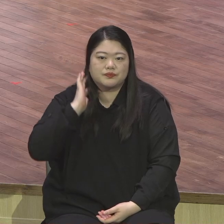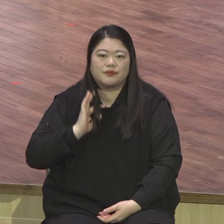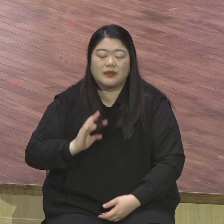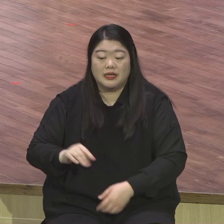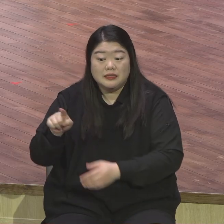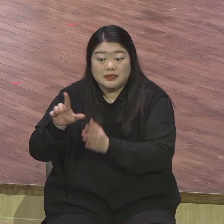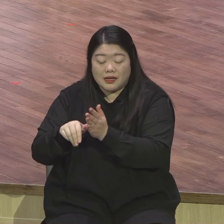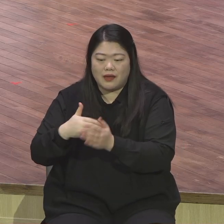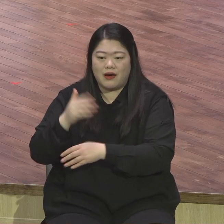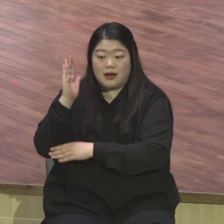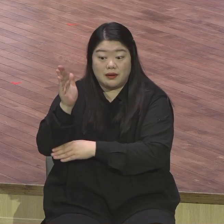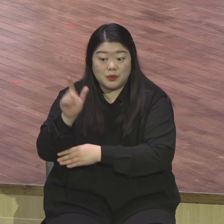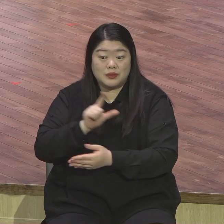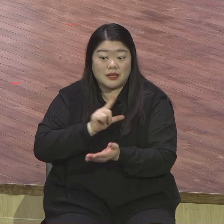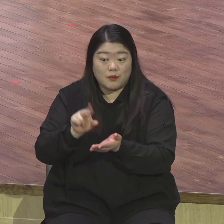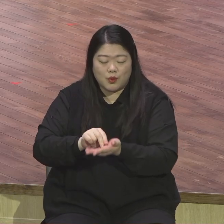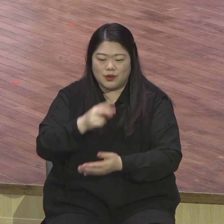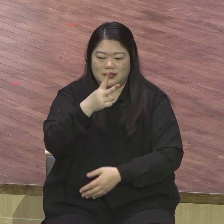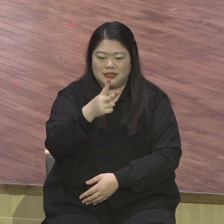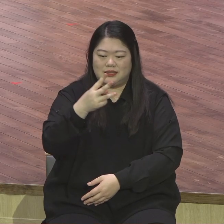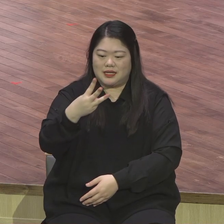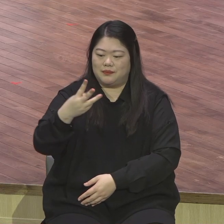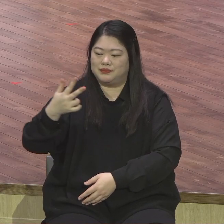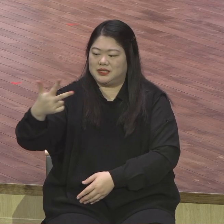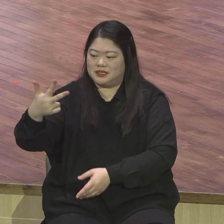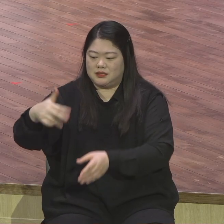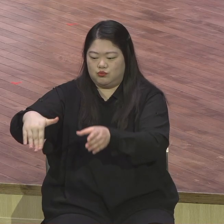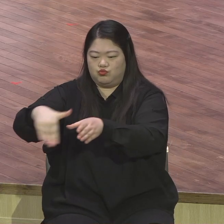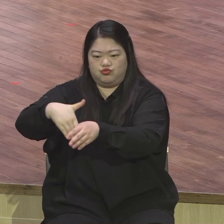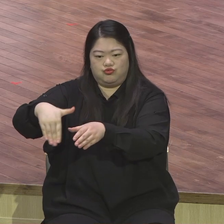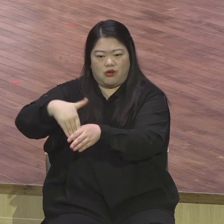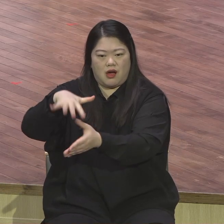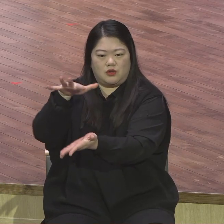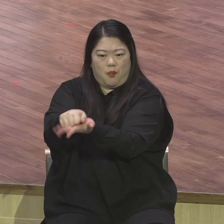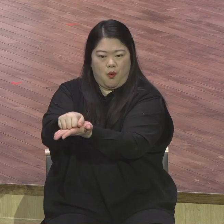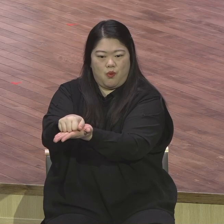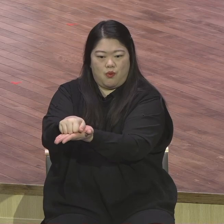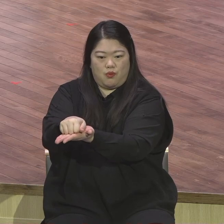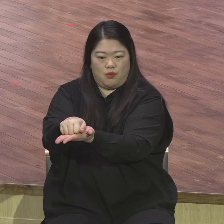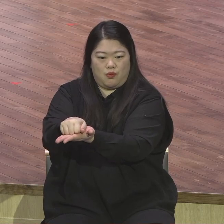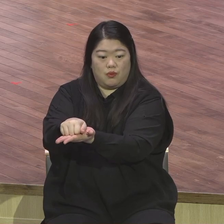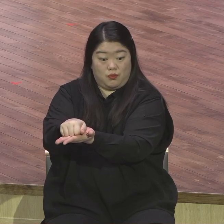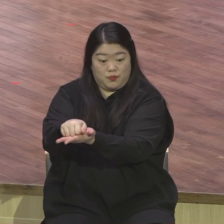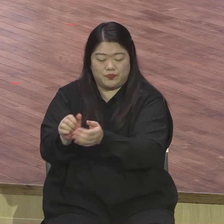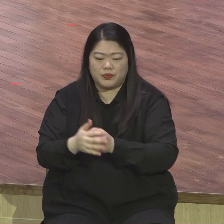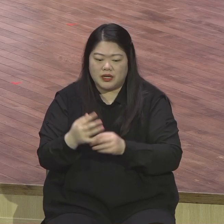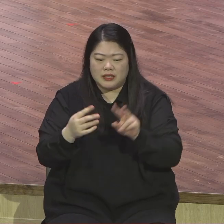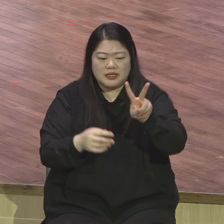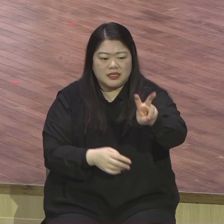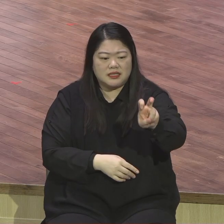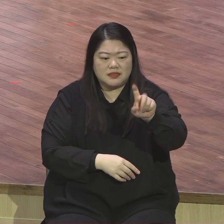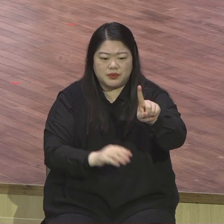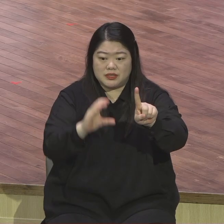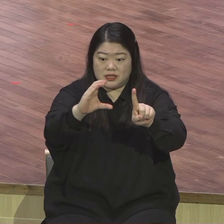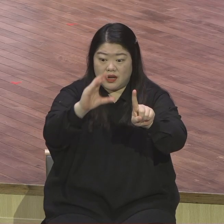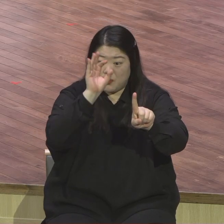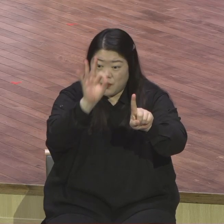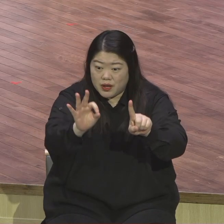말씀을 전했는데 21세기는 문화정복 전쟁시대다 그렇게 말씀드렸습니다. 문화전쟁시대예요.